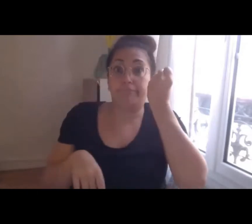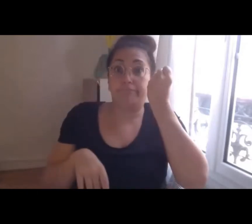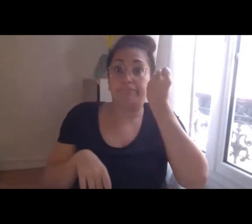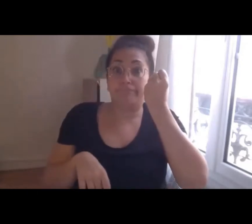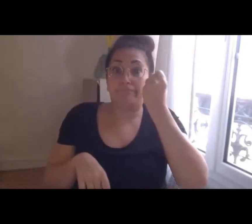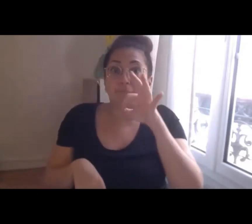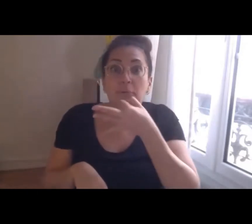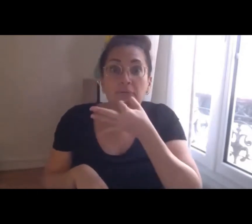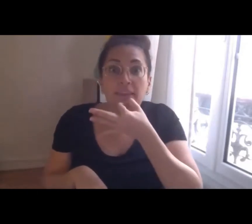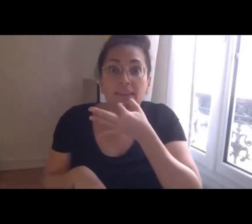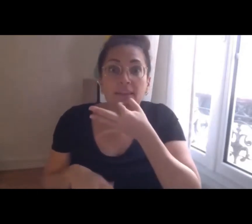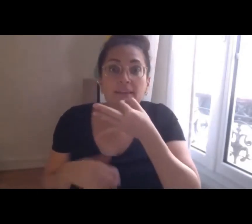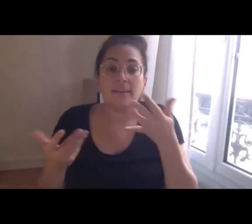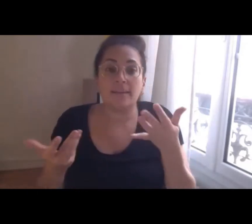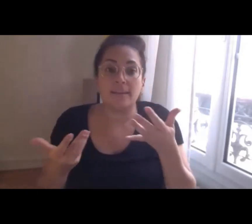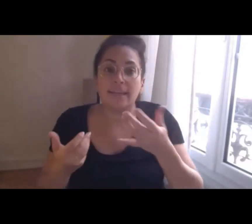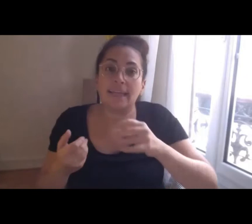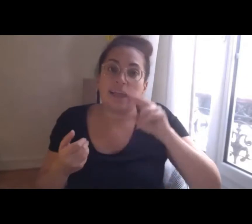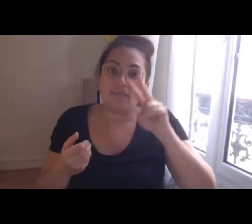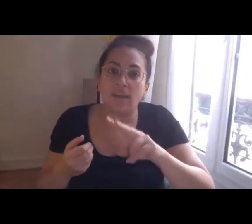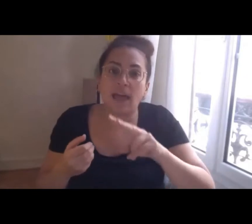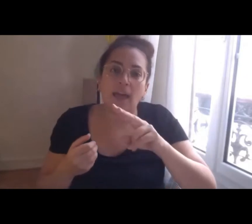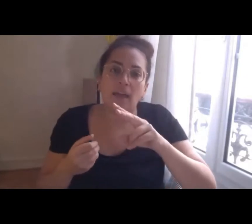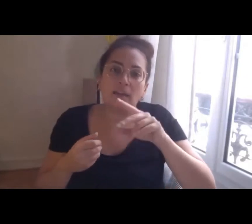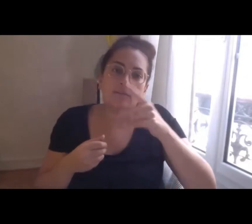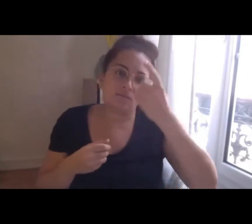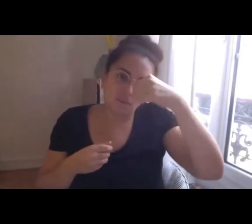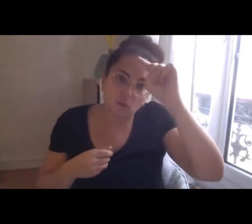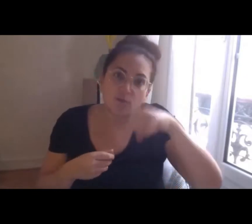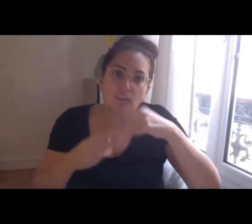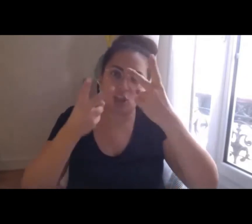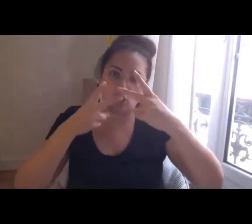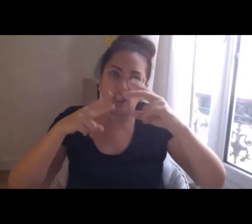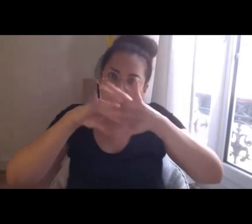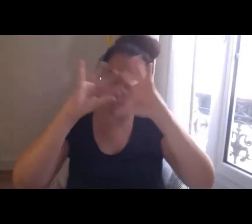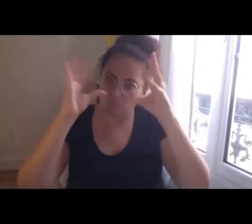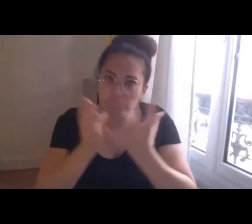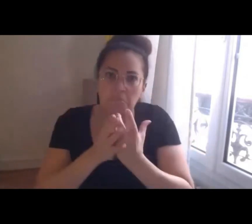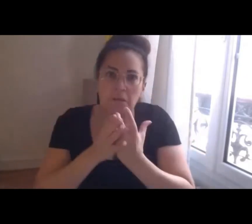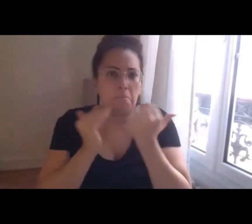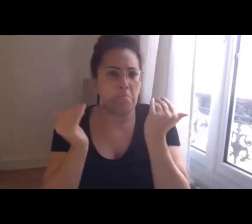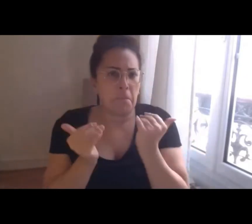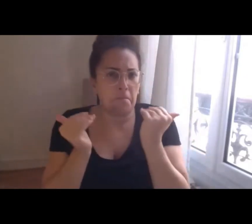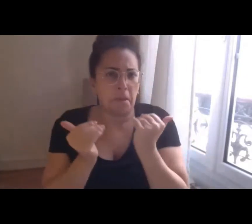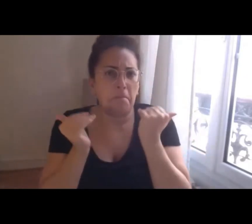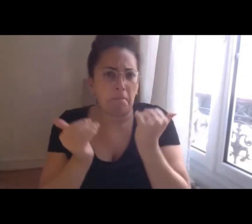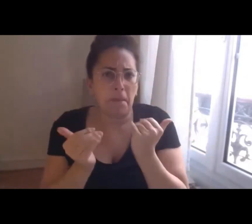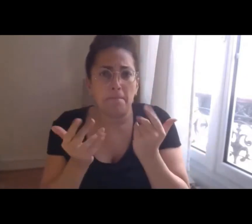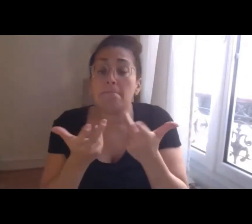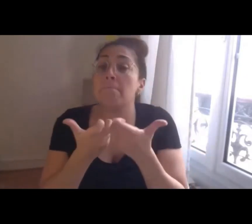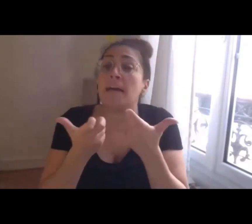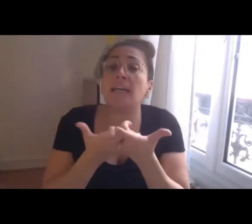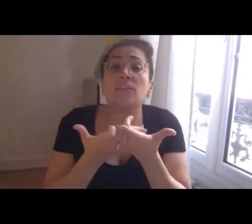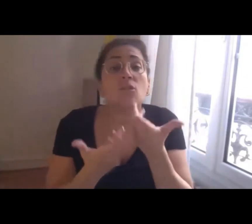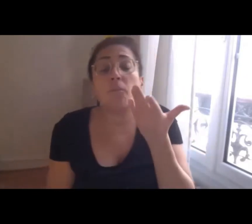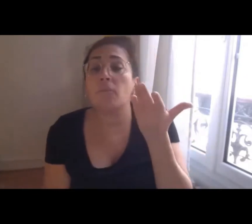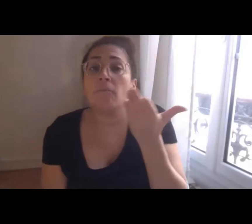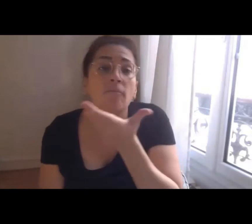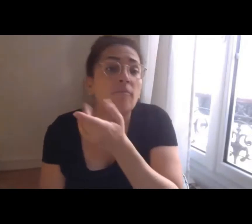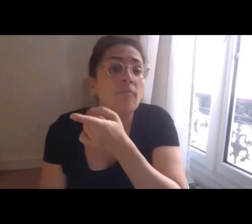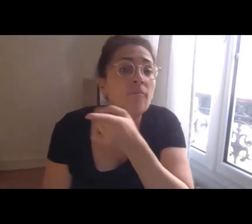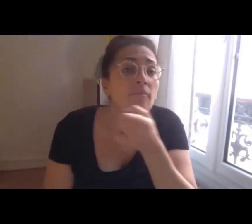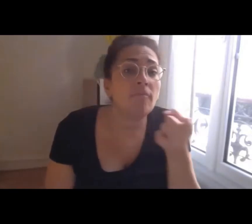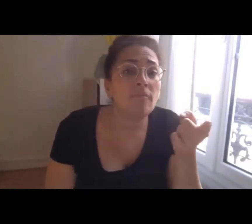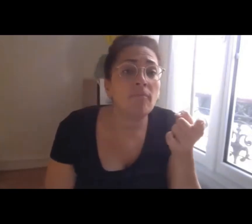principes généraux et en grande partie, nous avons fait nôtre les principes qui ont été